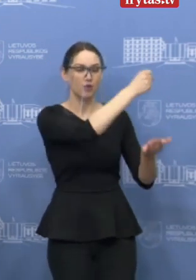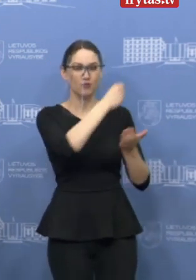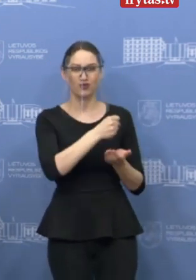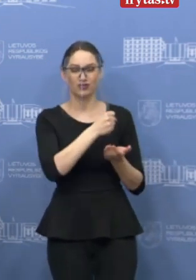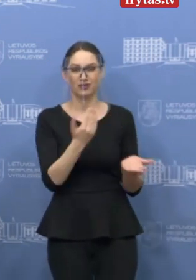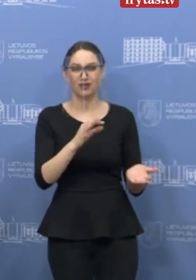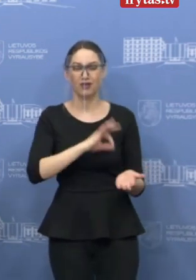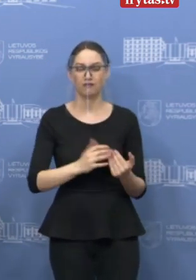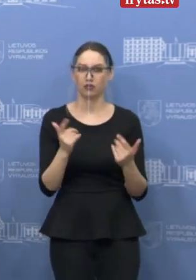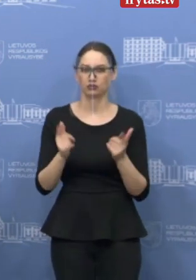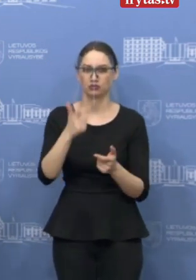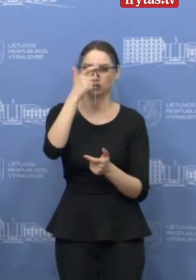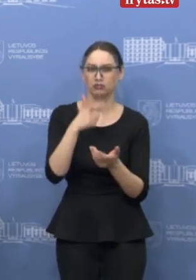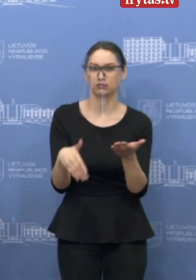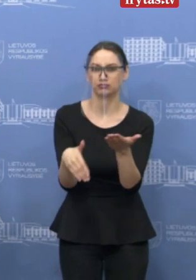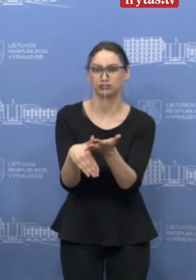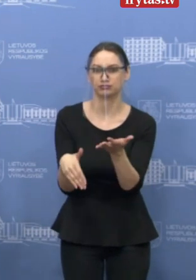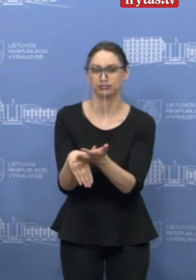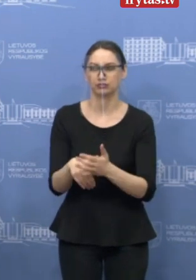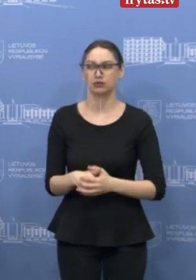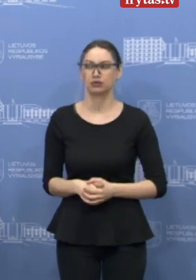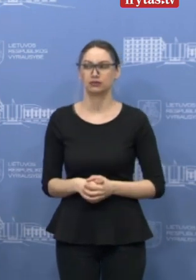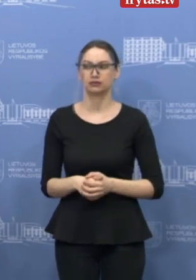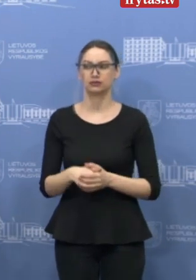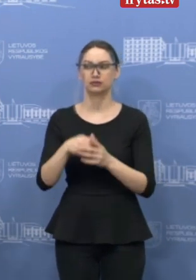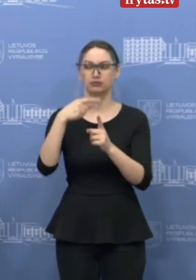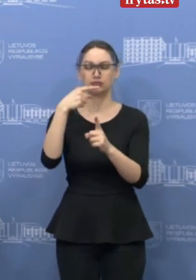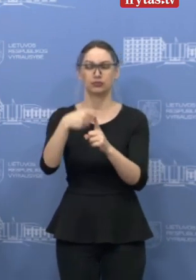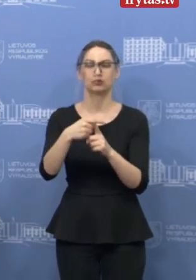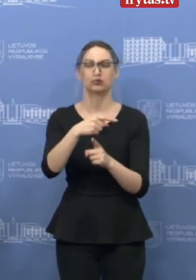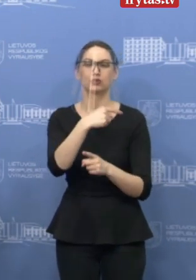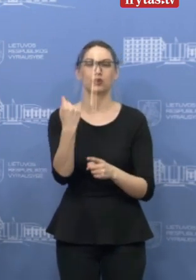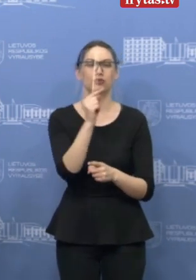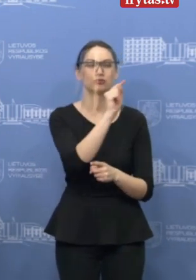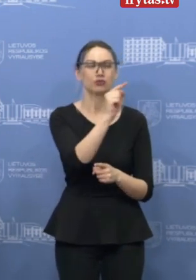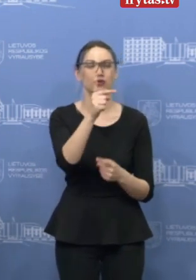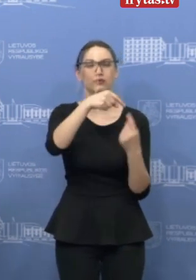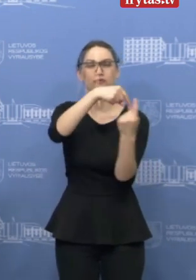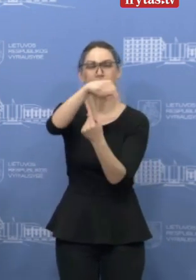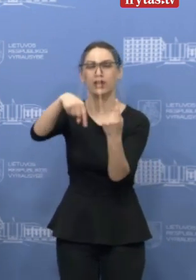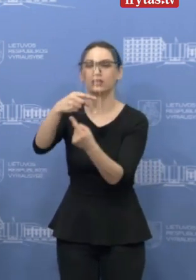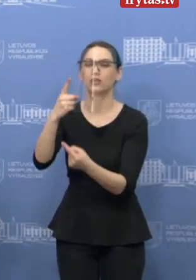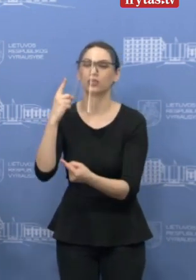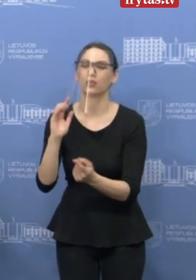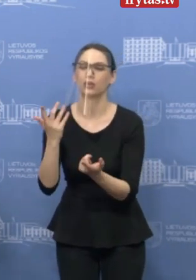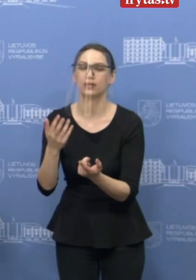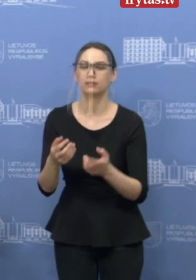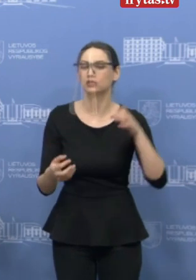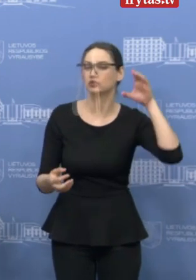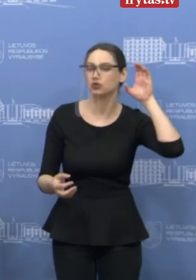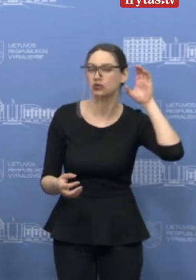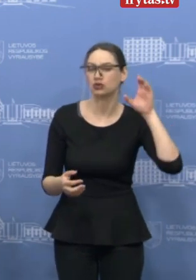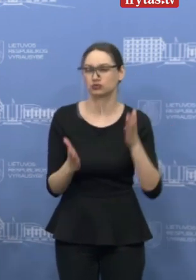tam tikras labai aiškus. Taip pat girdėme visus verslų lūkesčius ir į tai atitinkamai reguojame ir